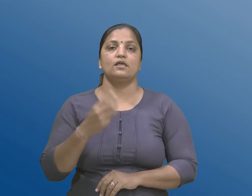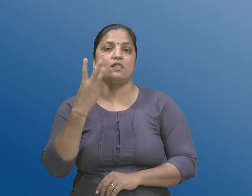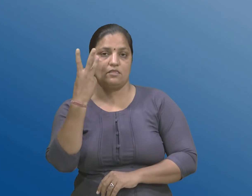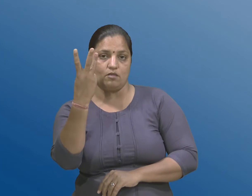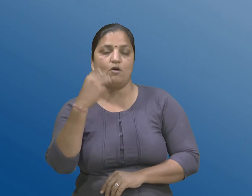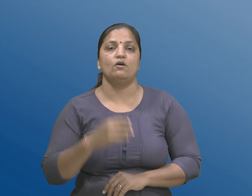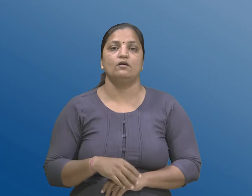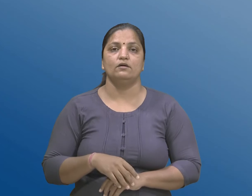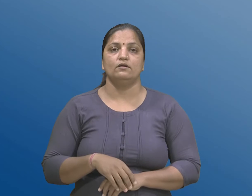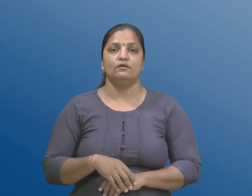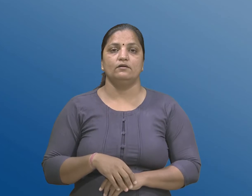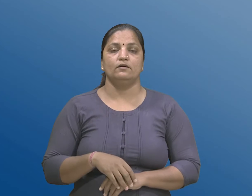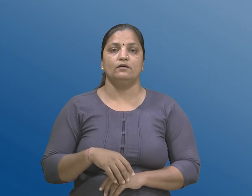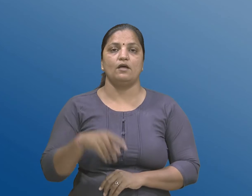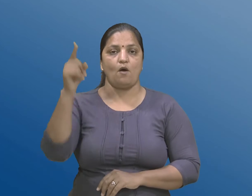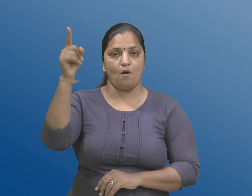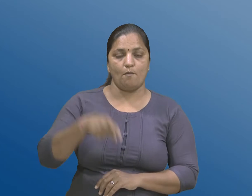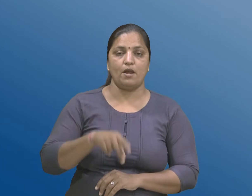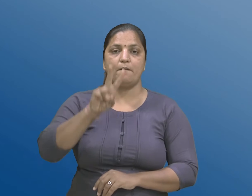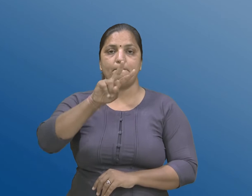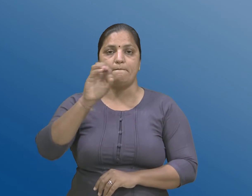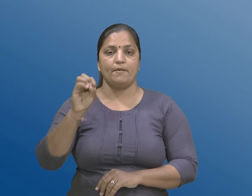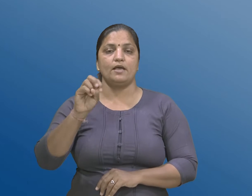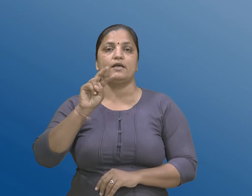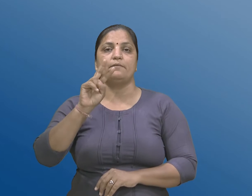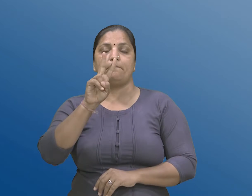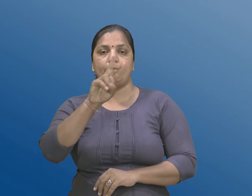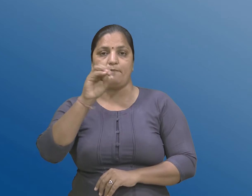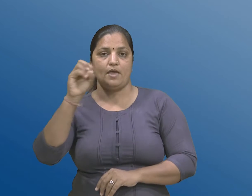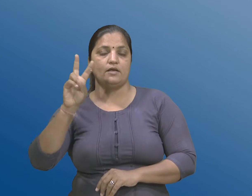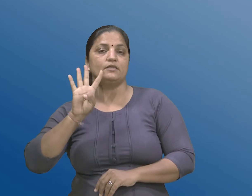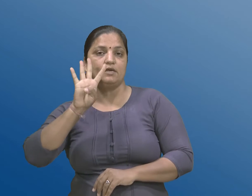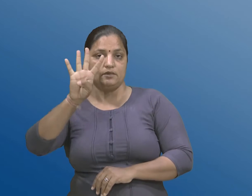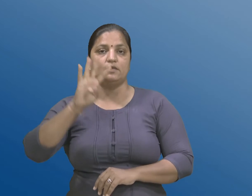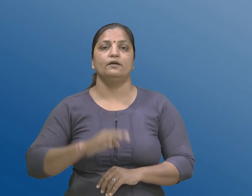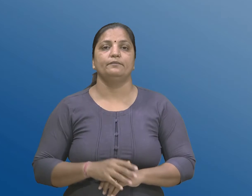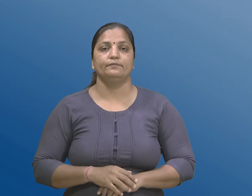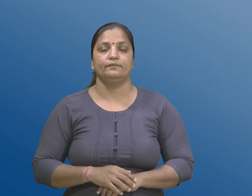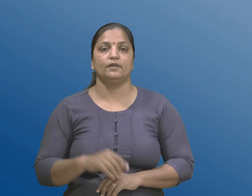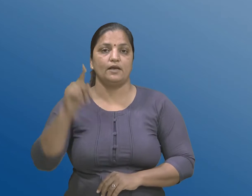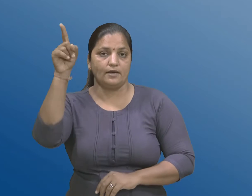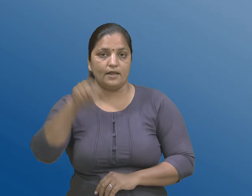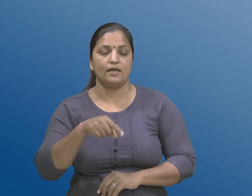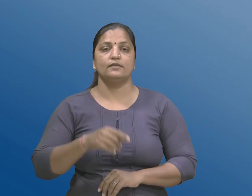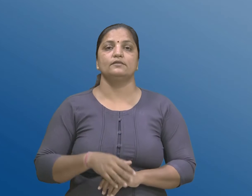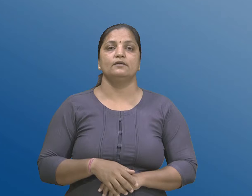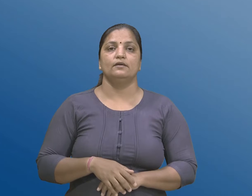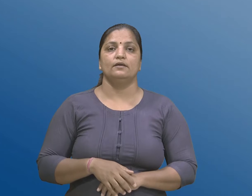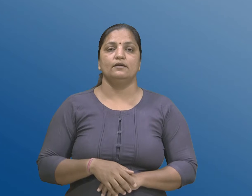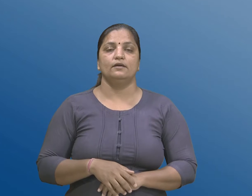अबलिक 2004 डैश डी डी